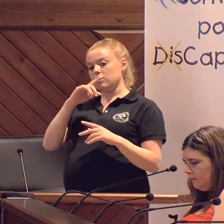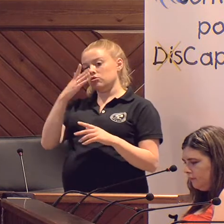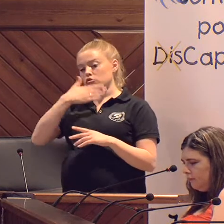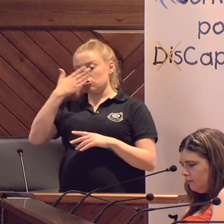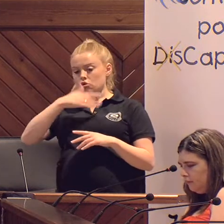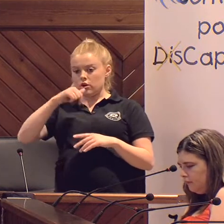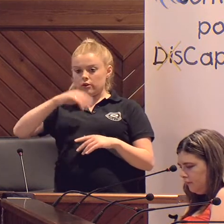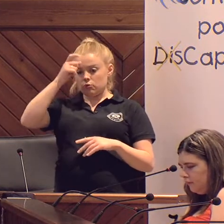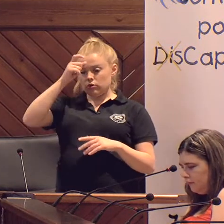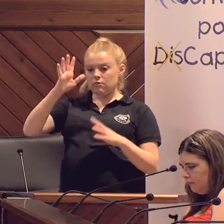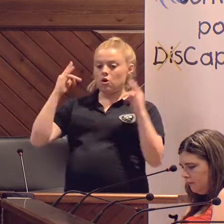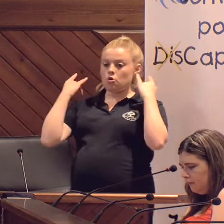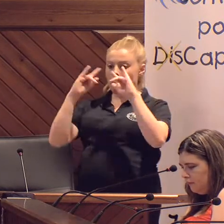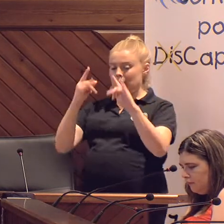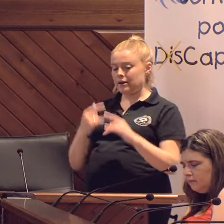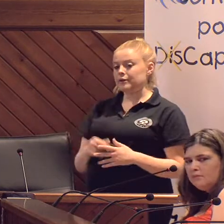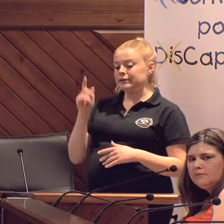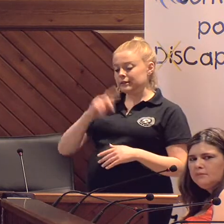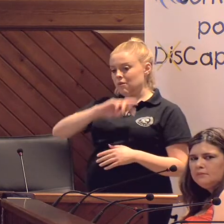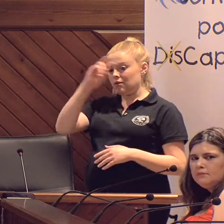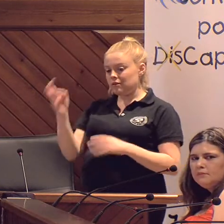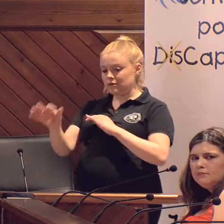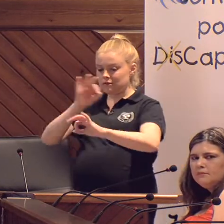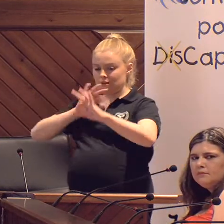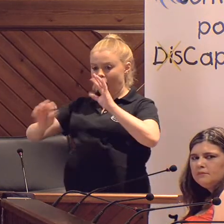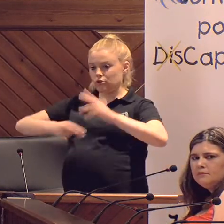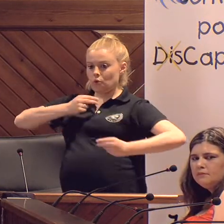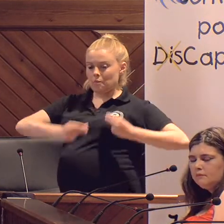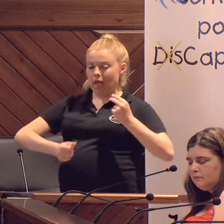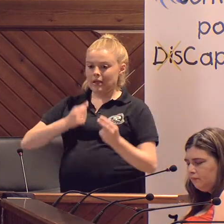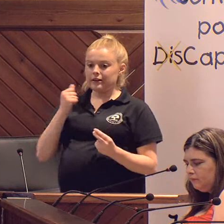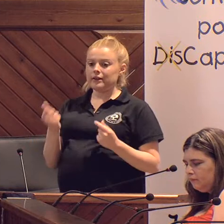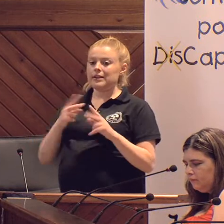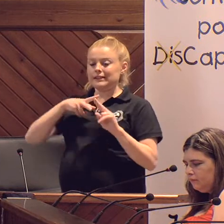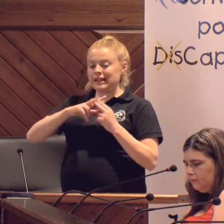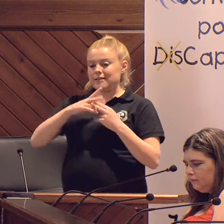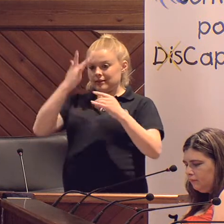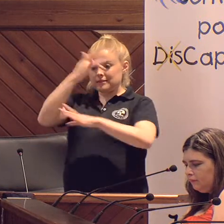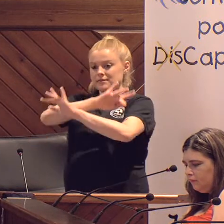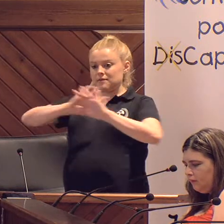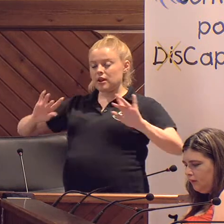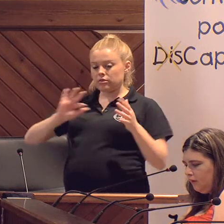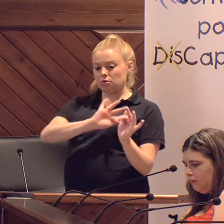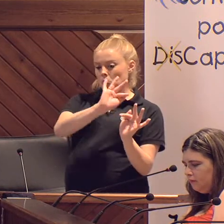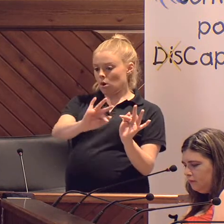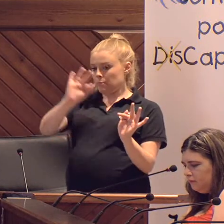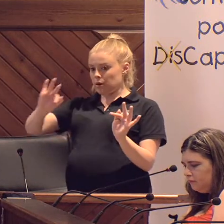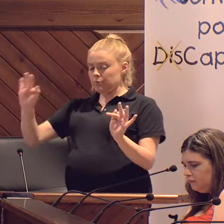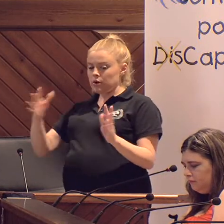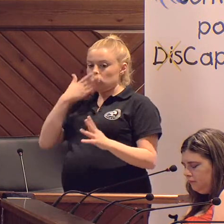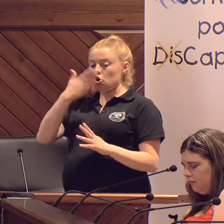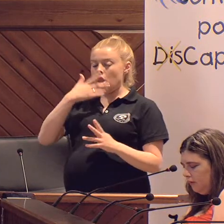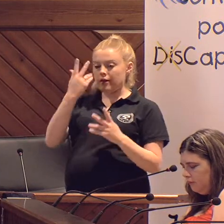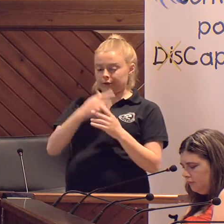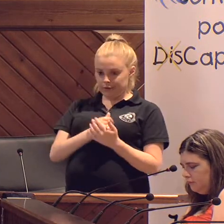localidad en el Paseo Marco Redondo. Actuaciones de teatro y baile en el Paseo Marco Redondo. Talleres de sensibilización itinerante por los colegios de la localidad